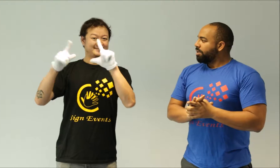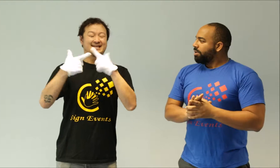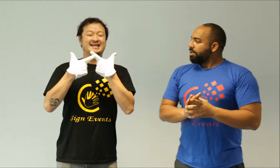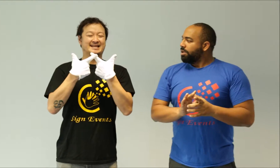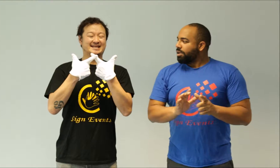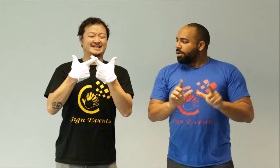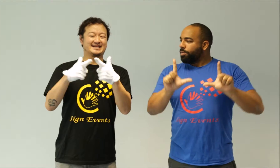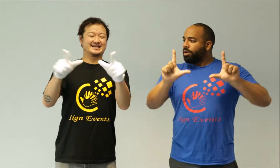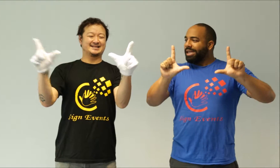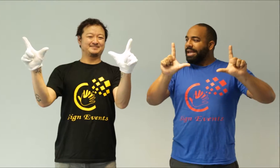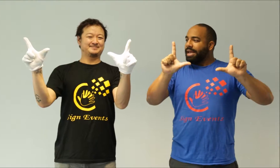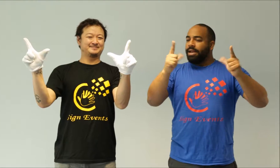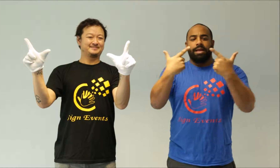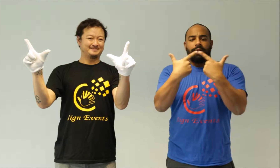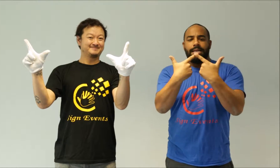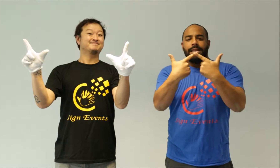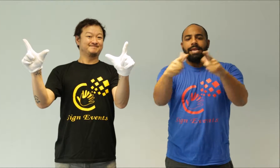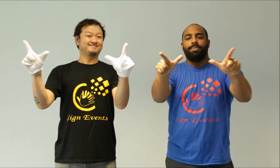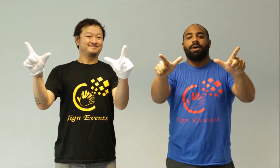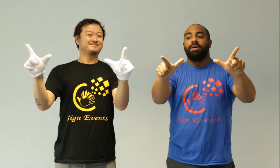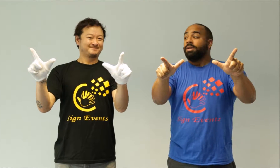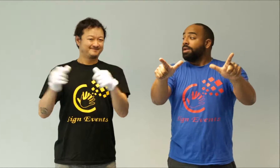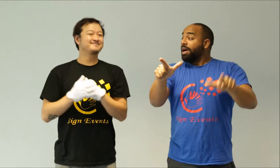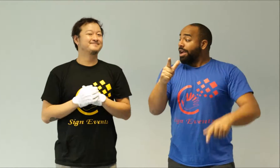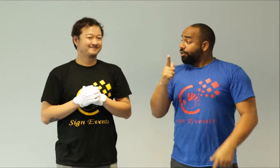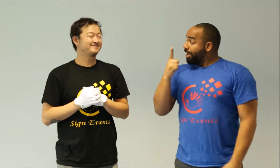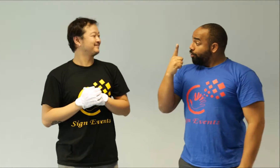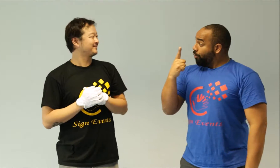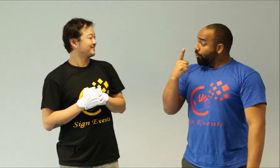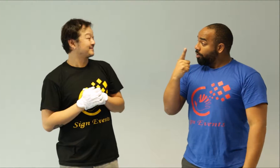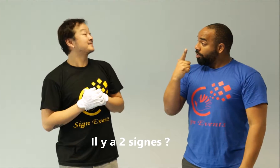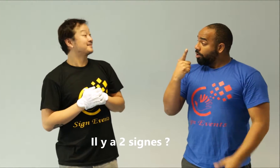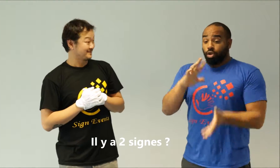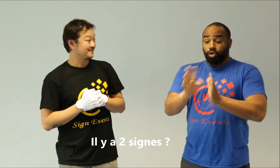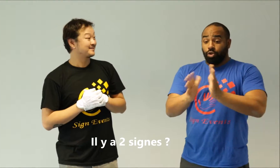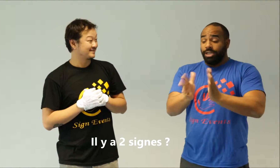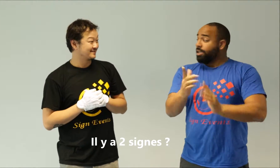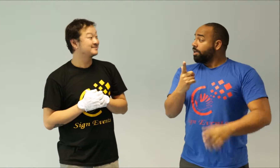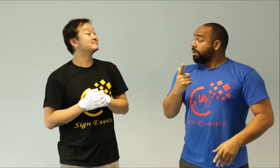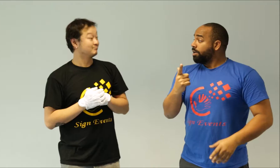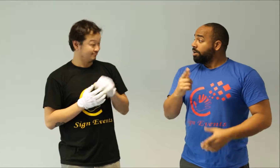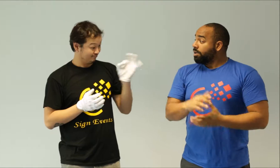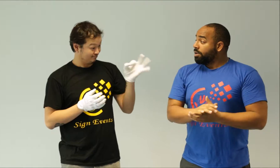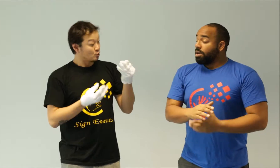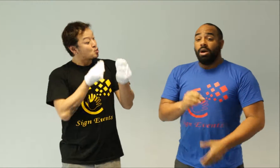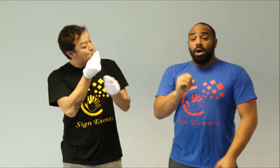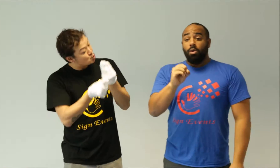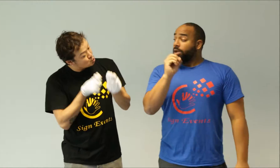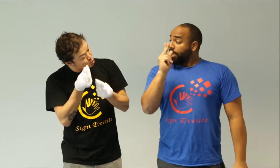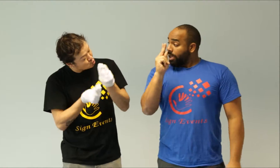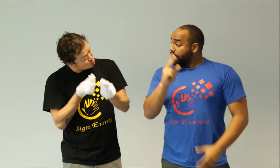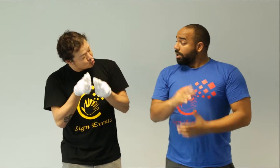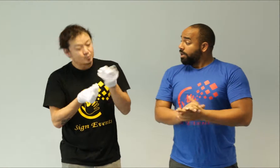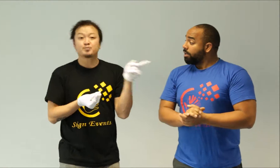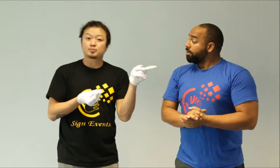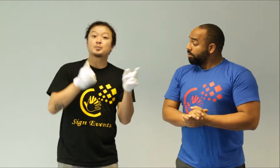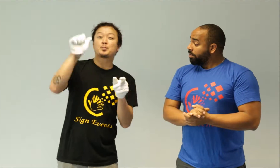On prend des L, libre Ah il y a deux ! Deux signes Ah ok !